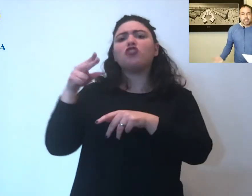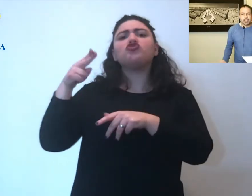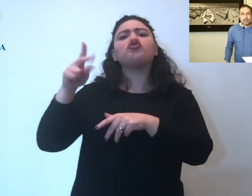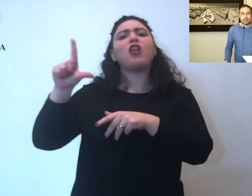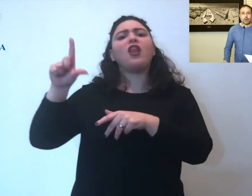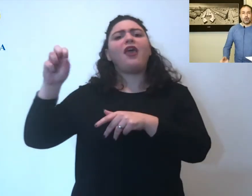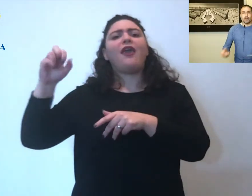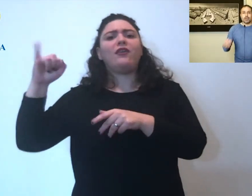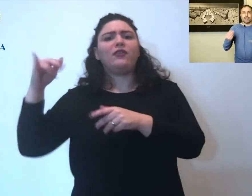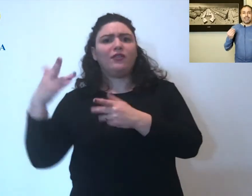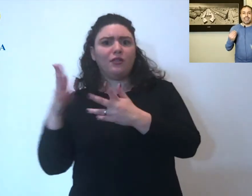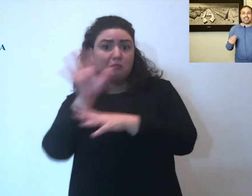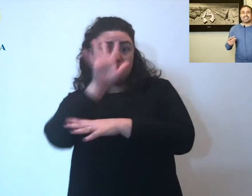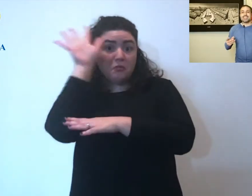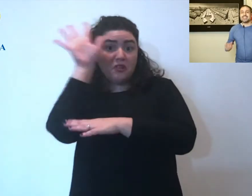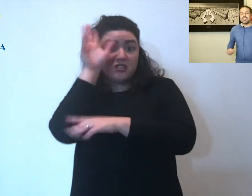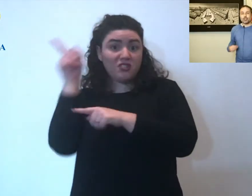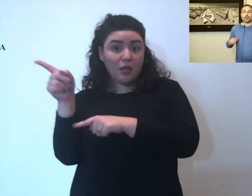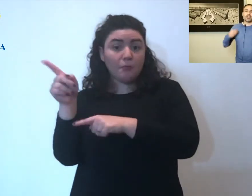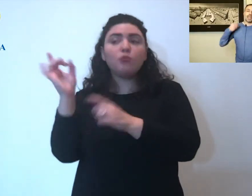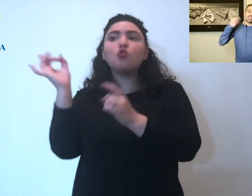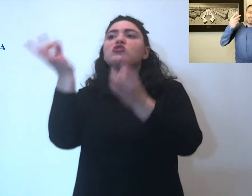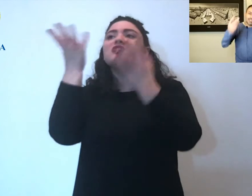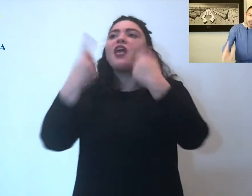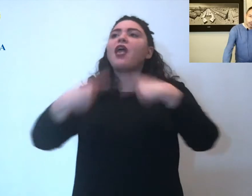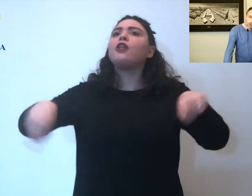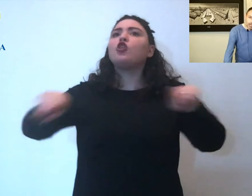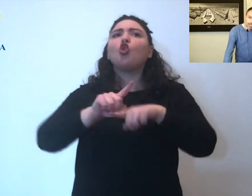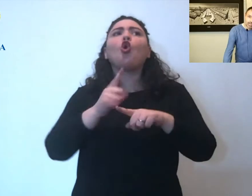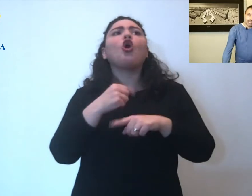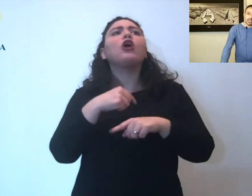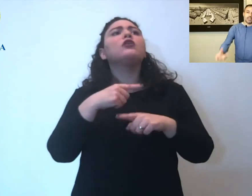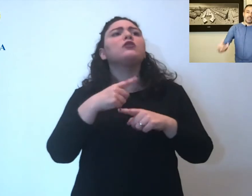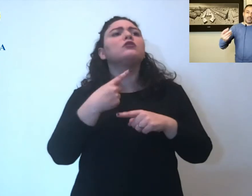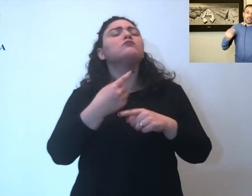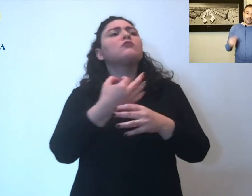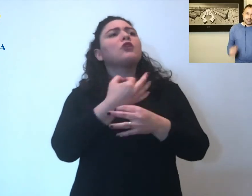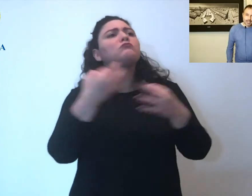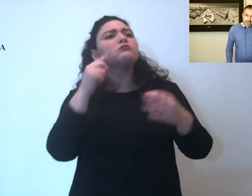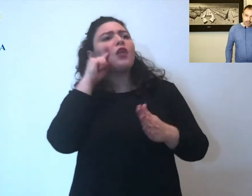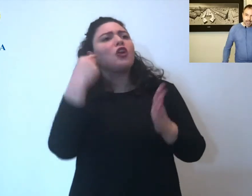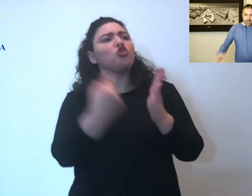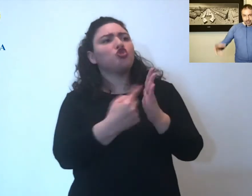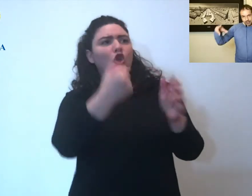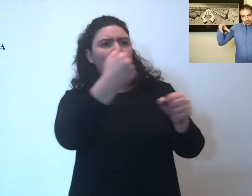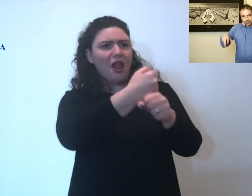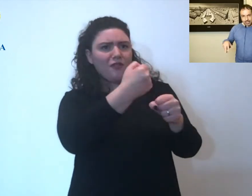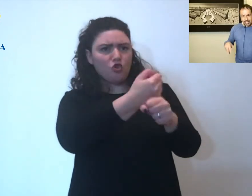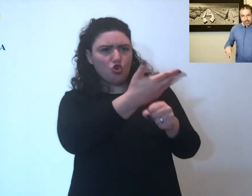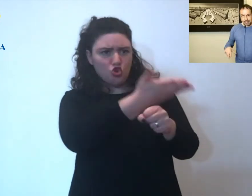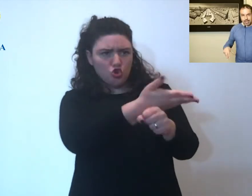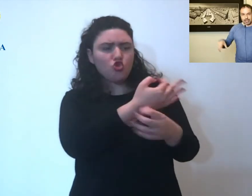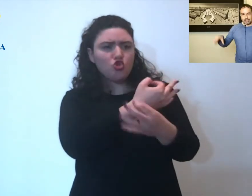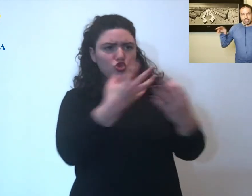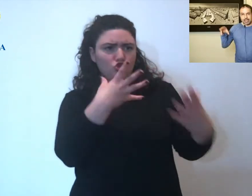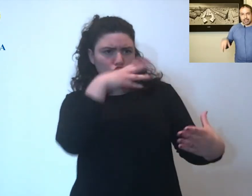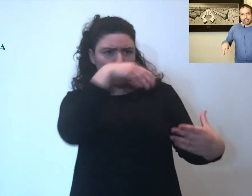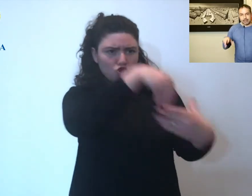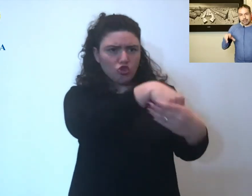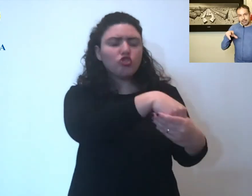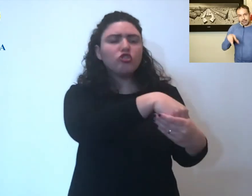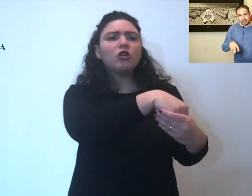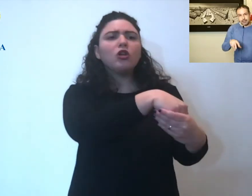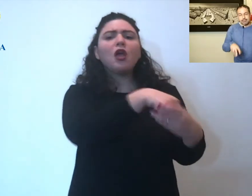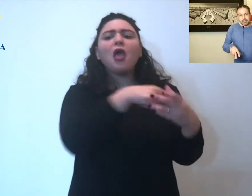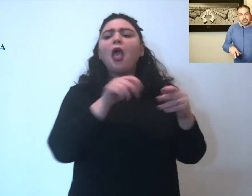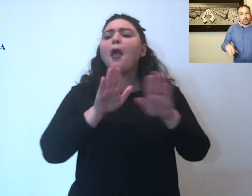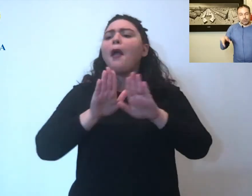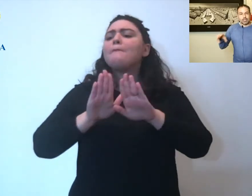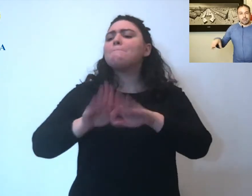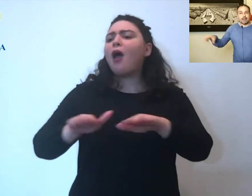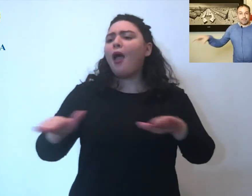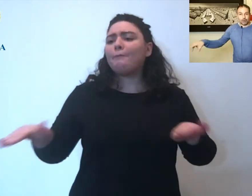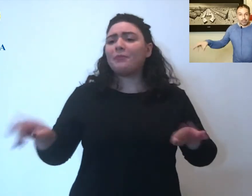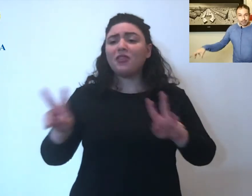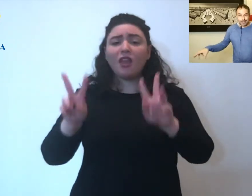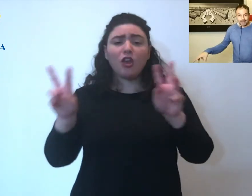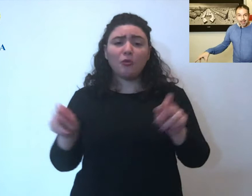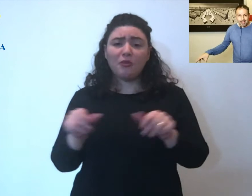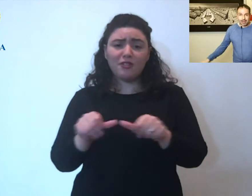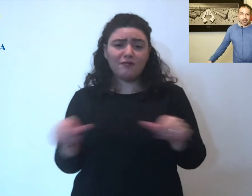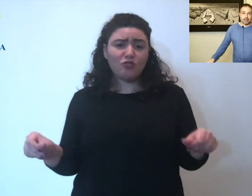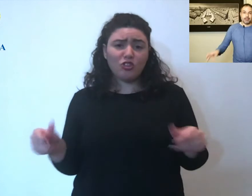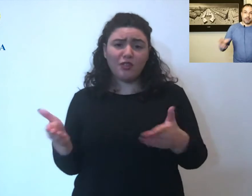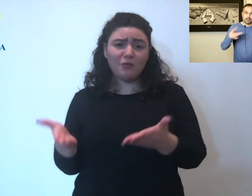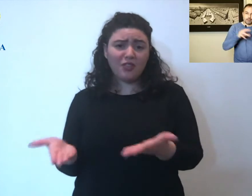Schley per esempio che se si tornasse a lavorare il tema il tema dei bambini è un tema